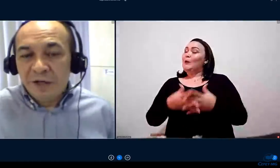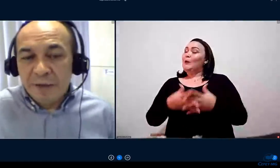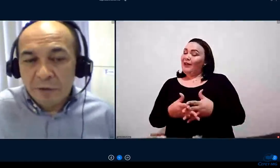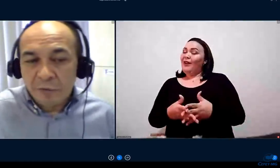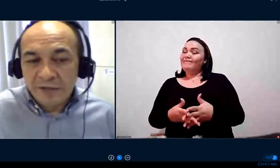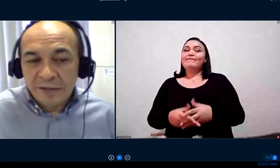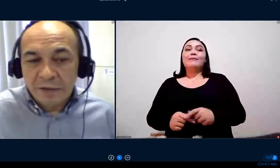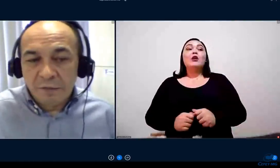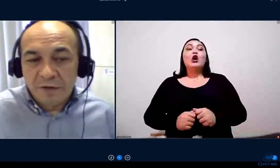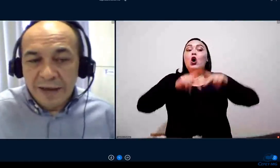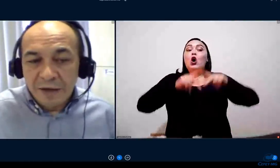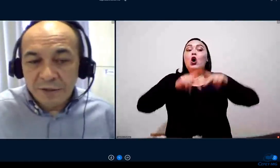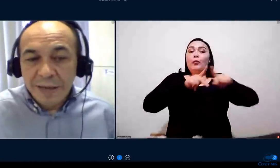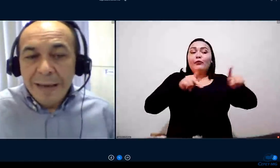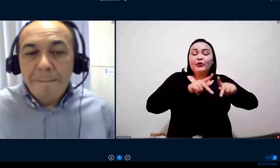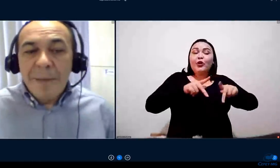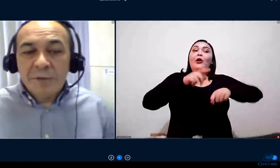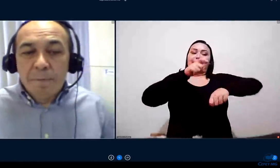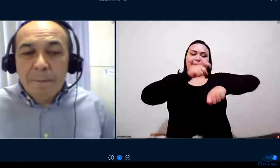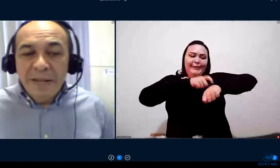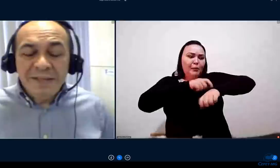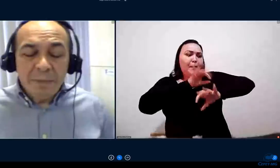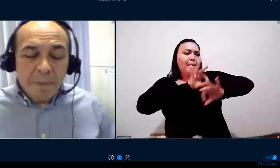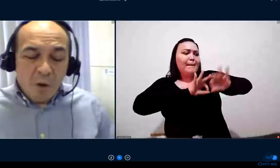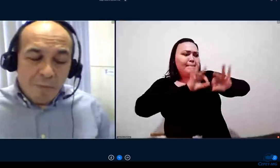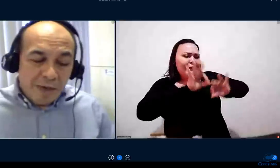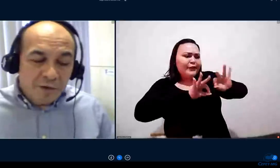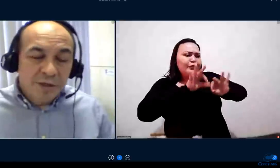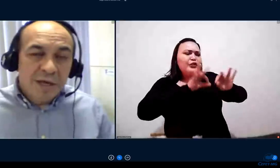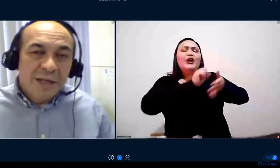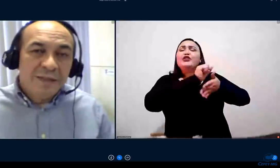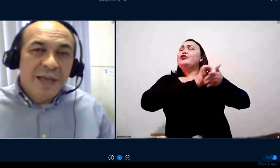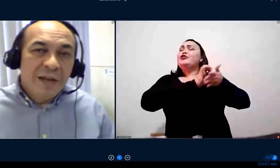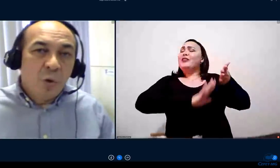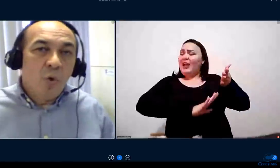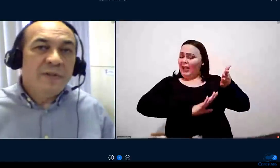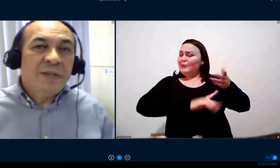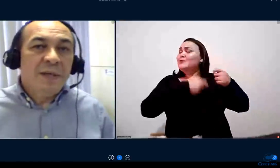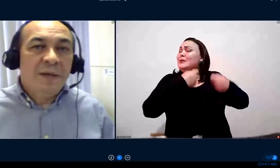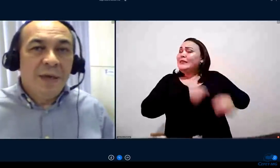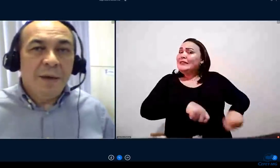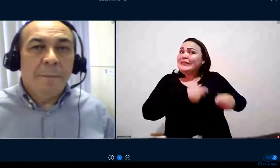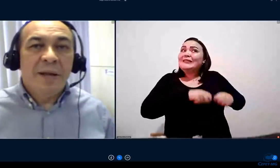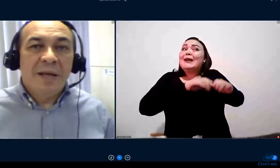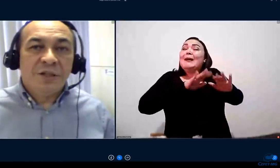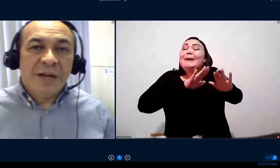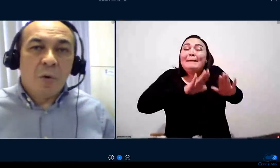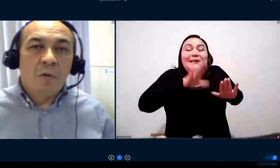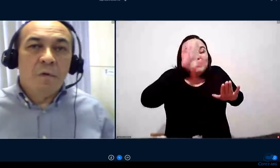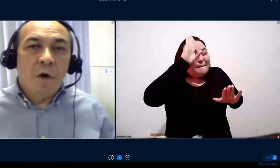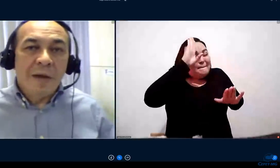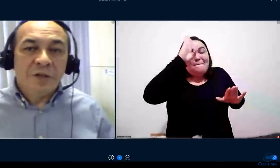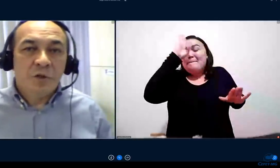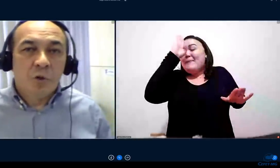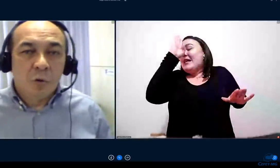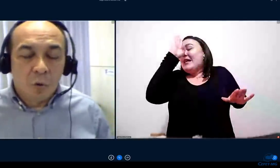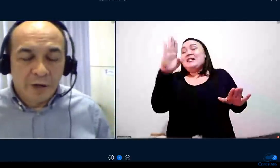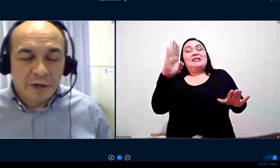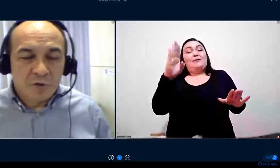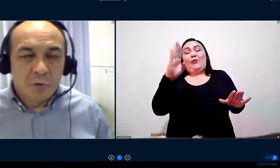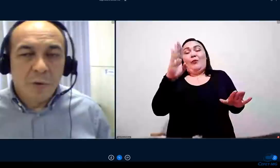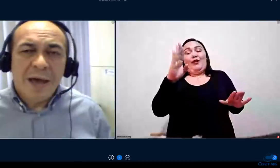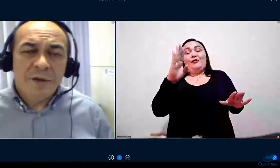de planejamento dessas atividades, mas principalmente dele conseguir planejar conforme a gente